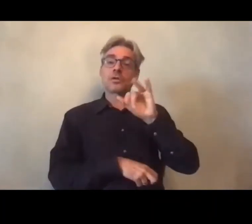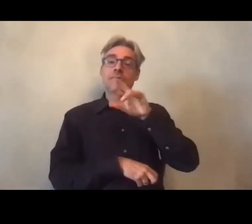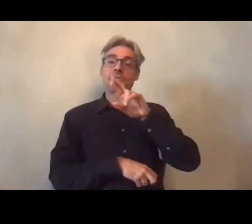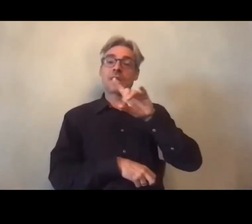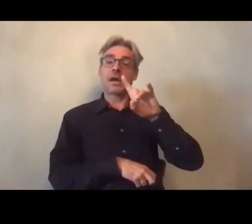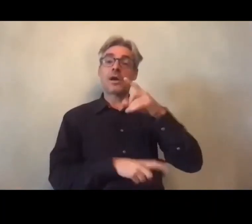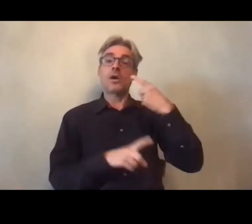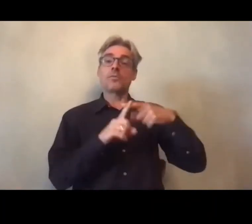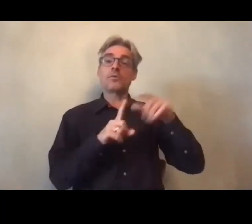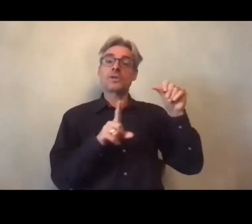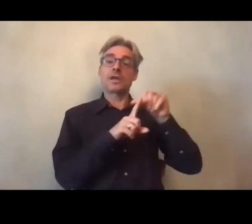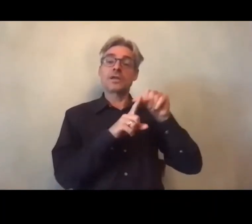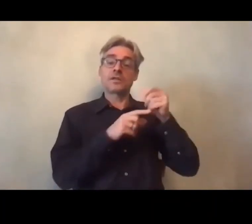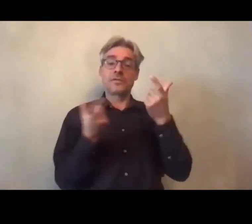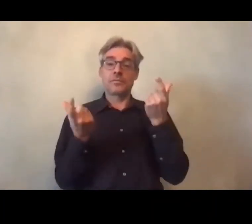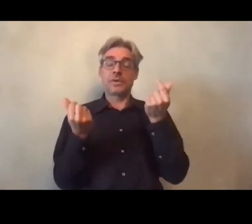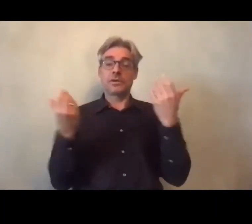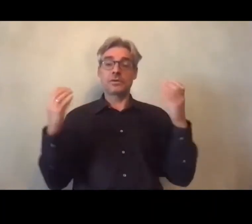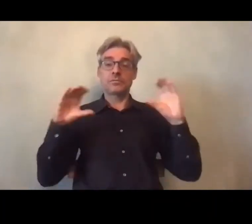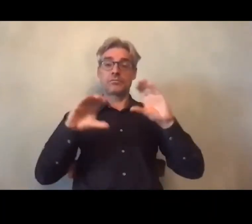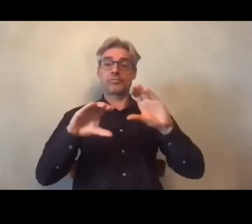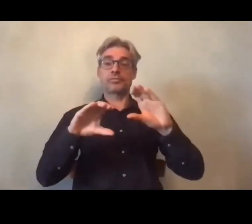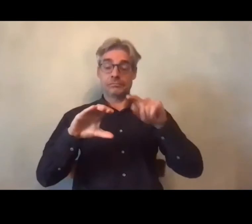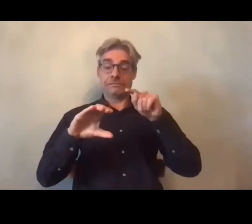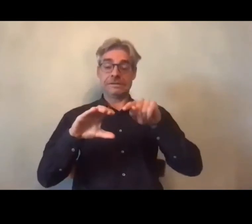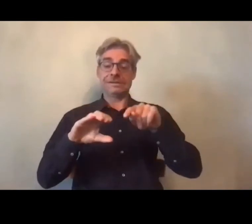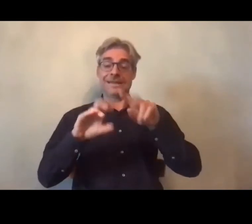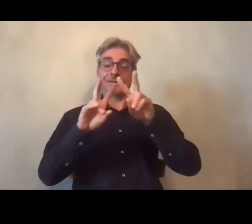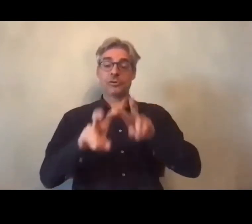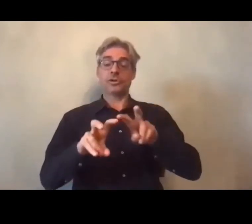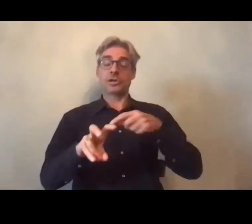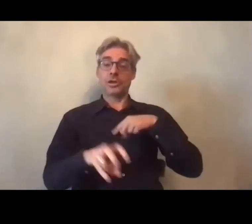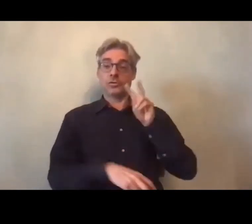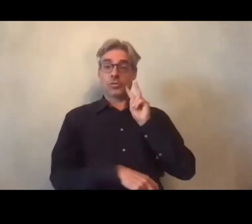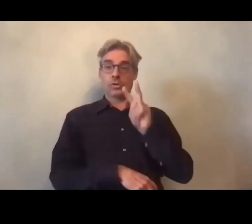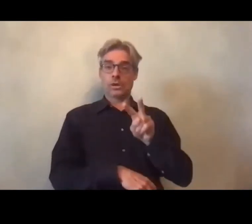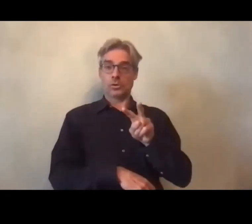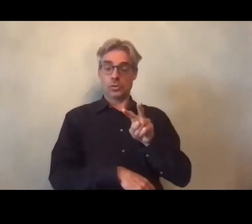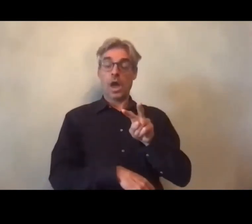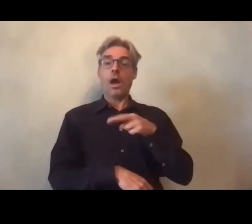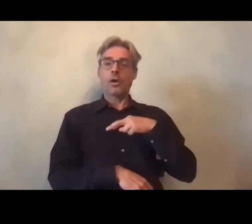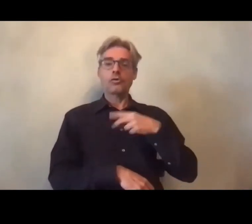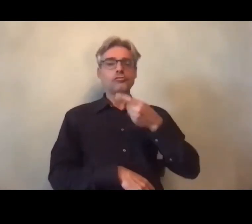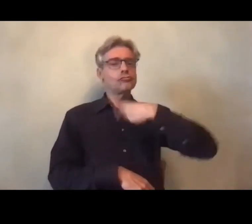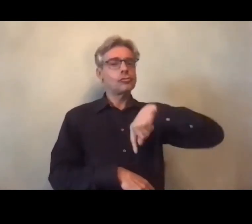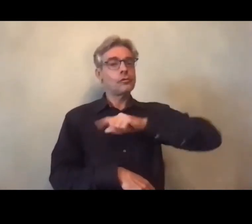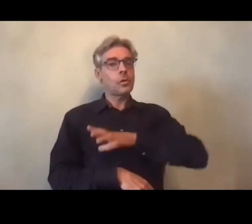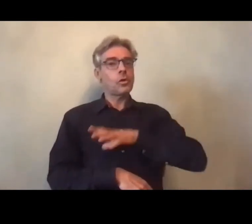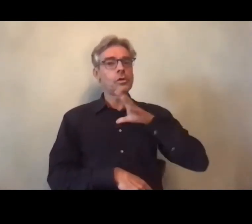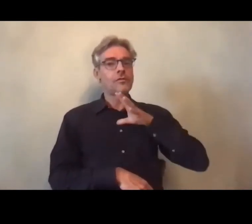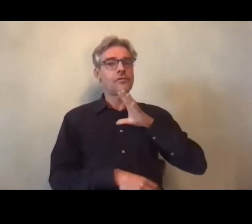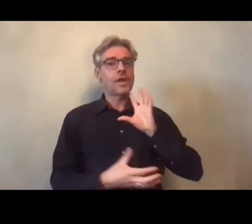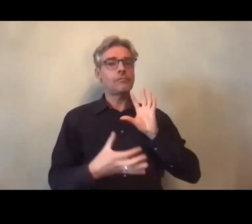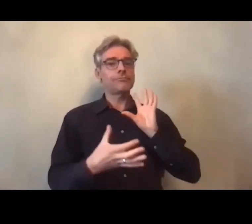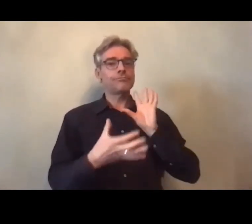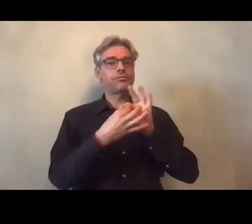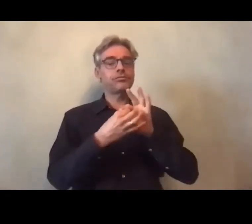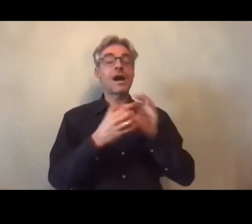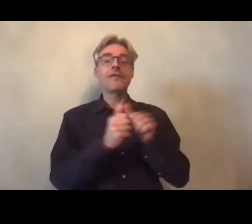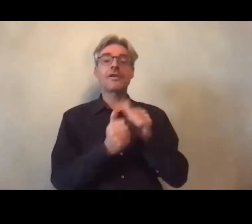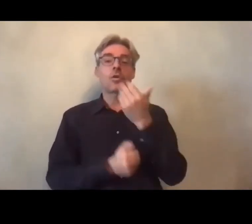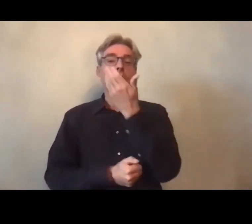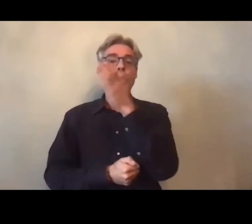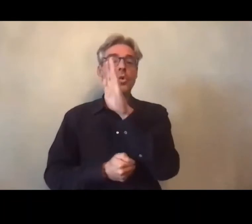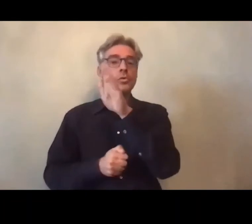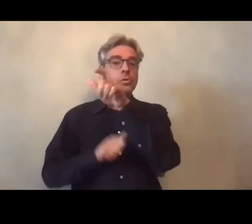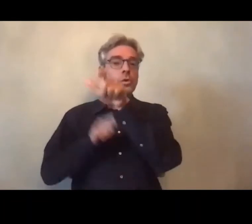la GEPHIP une première recherche sur laquelle on est très fiers d'être partie prenante aux côtés d'autres acteurs